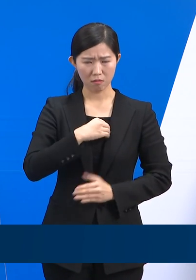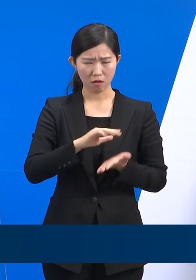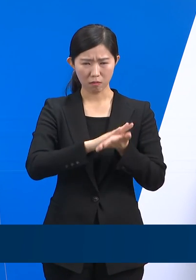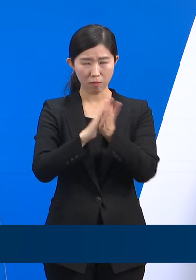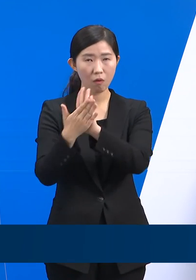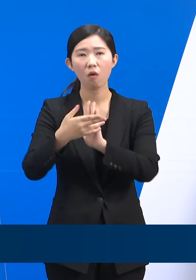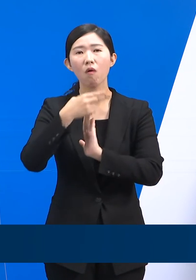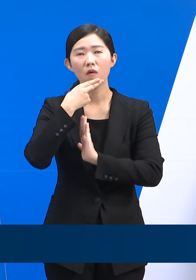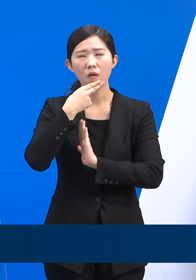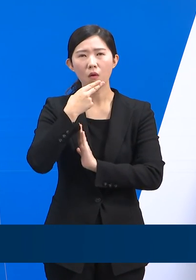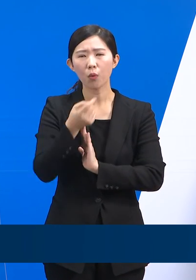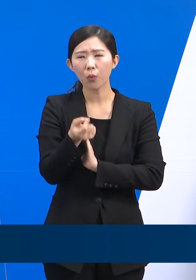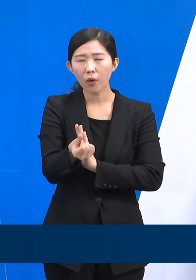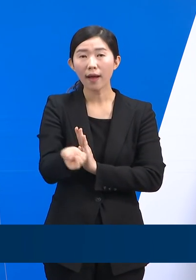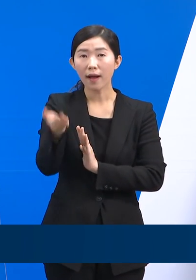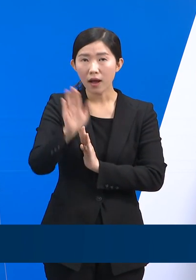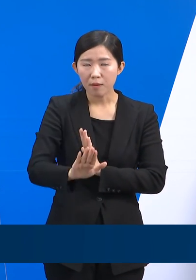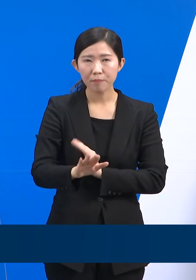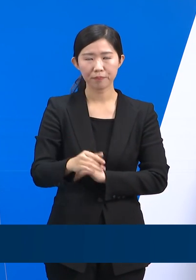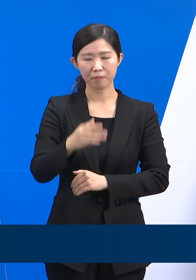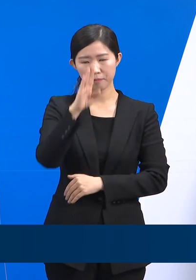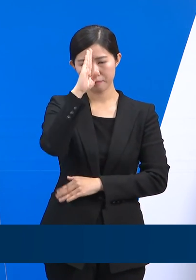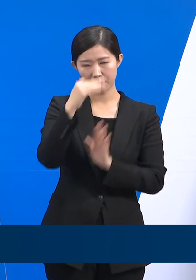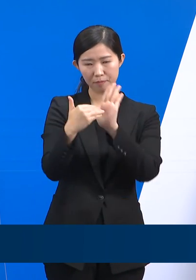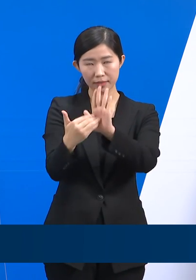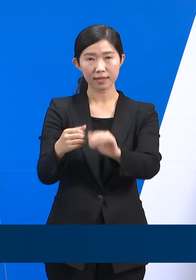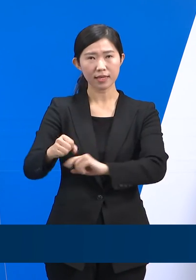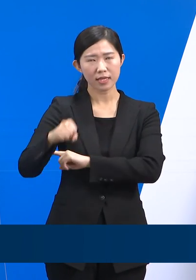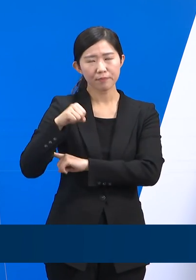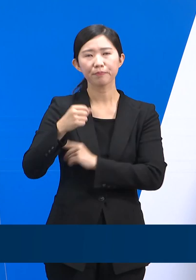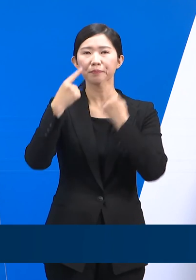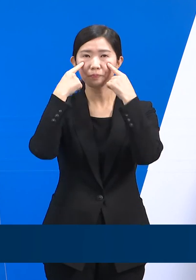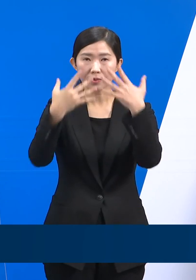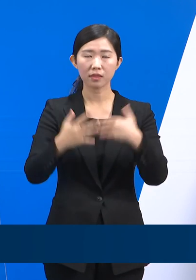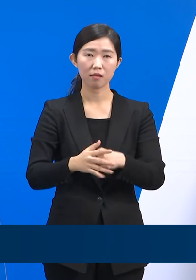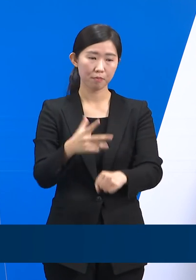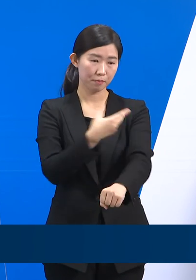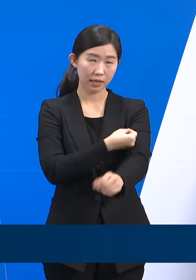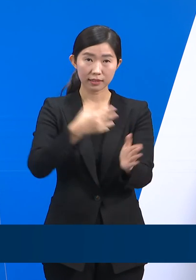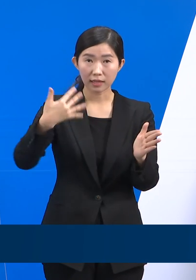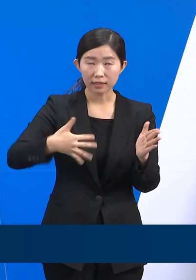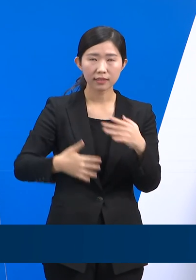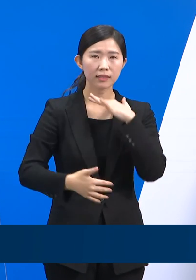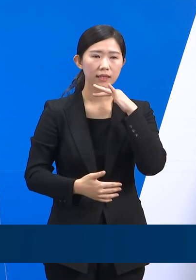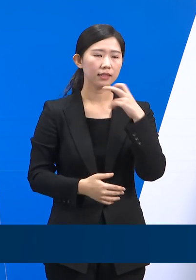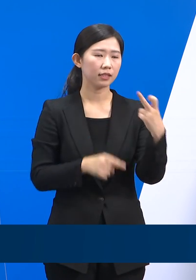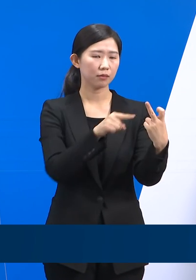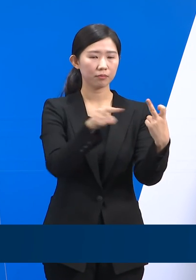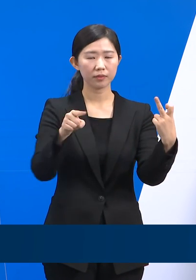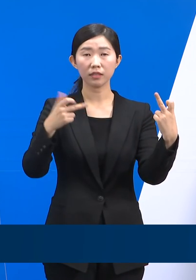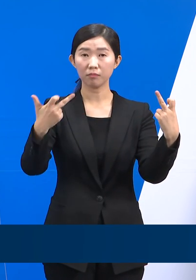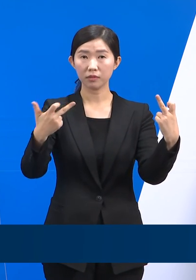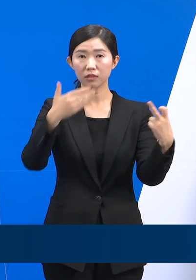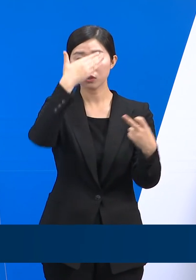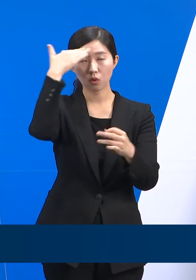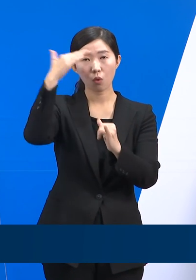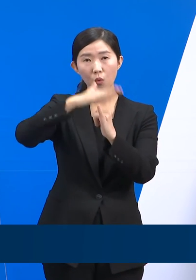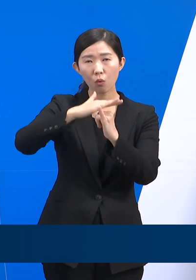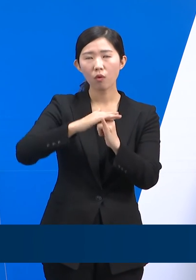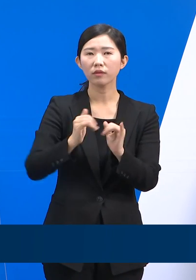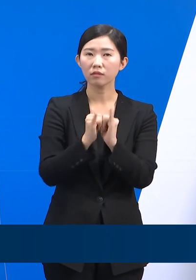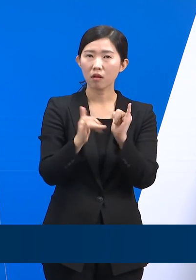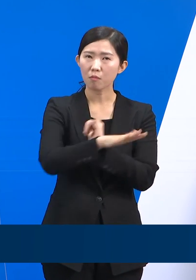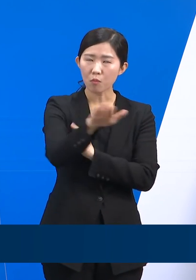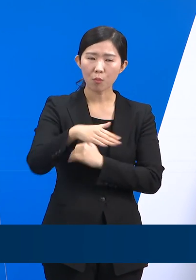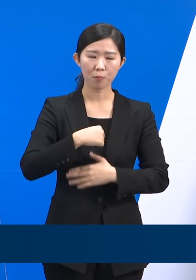불구하고 예방접종 효과는 분명히 나타나고 있습니다. 아직 백신을 접종하지 않은 12에서 17세 청소년들은 본인 및